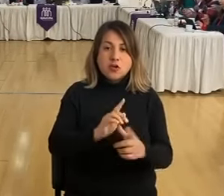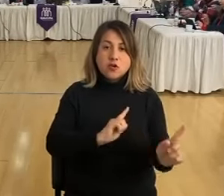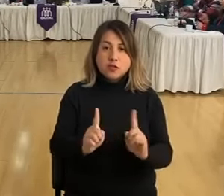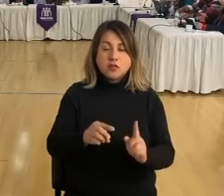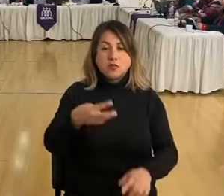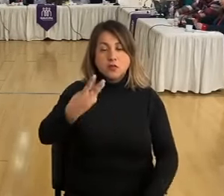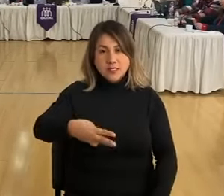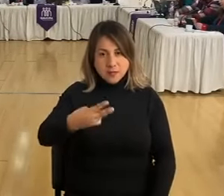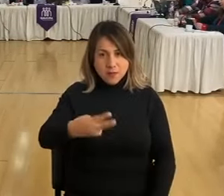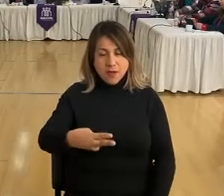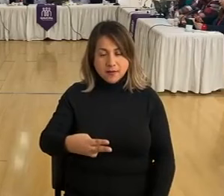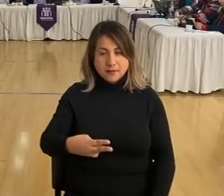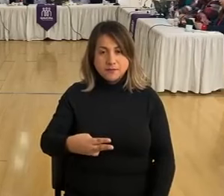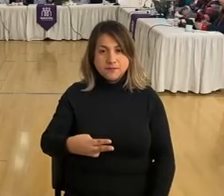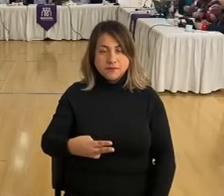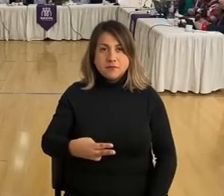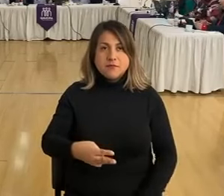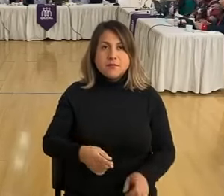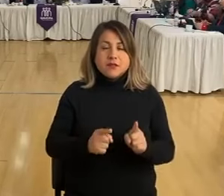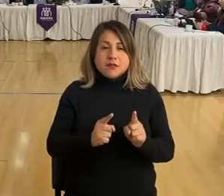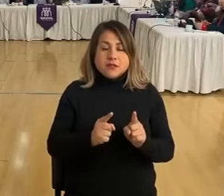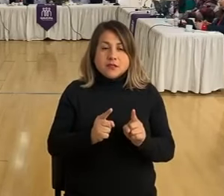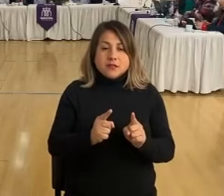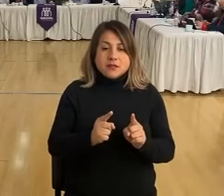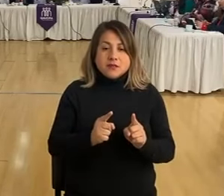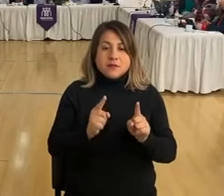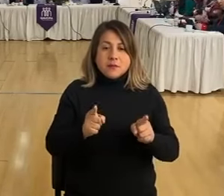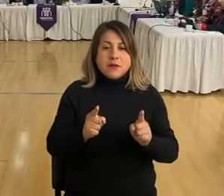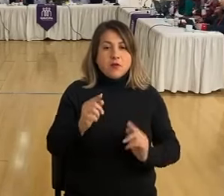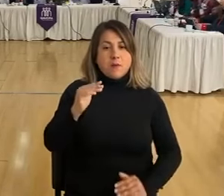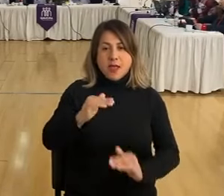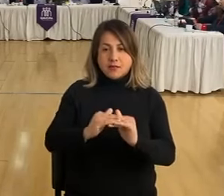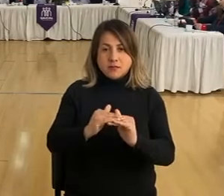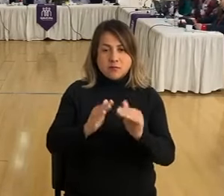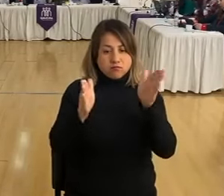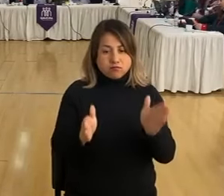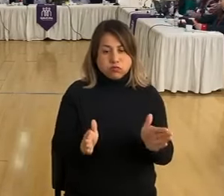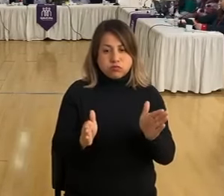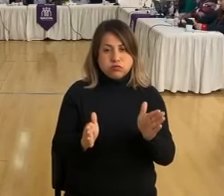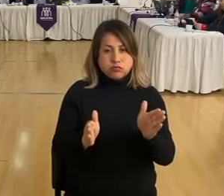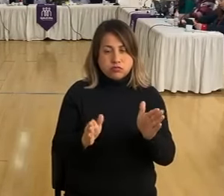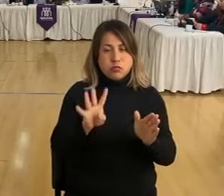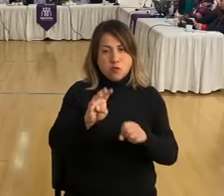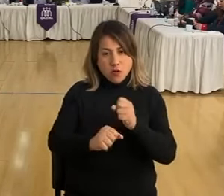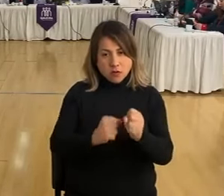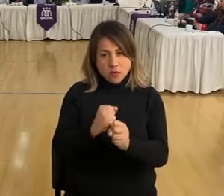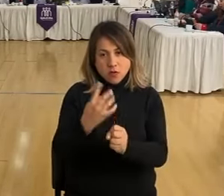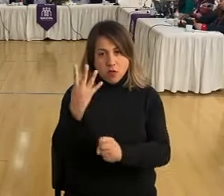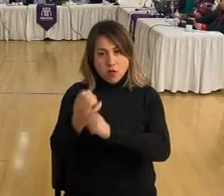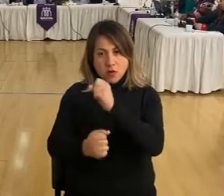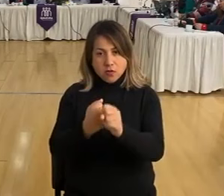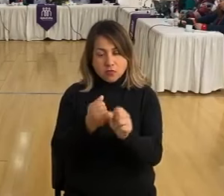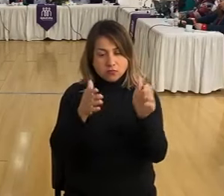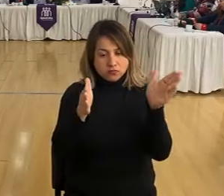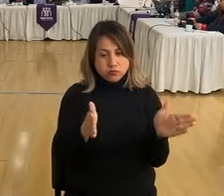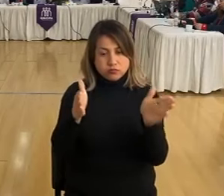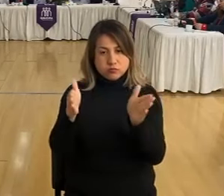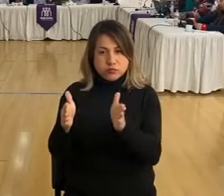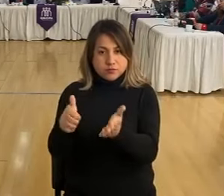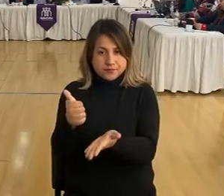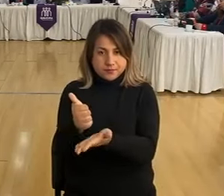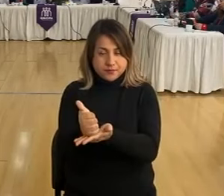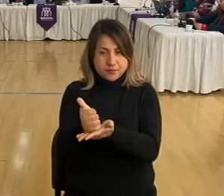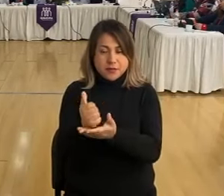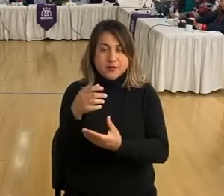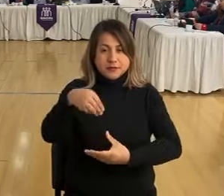municipal se deben poner como tope el periodo de ejercicio.